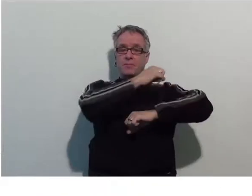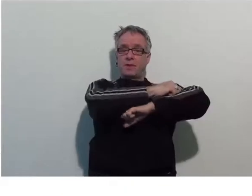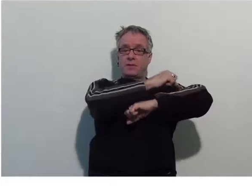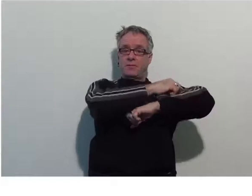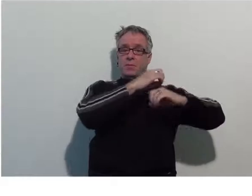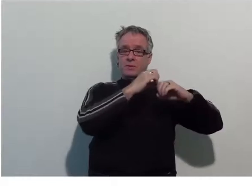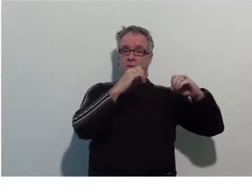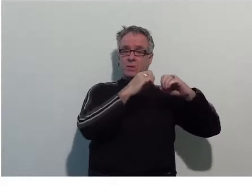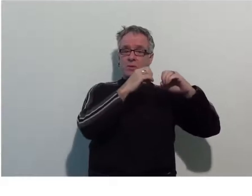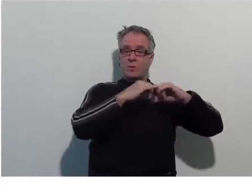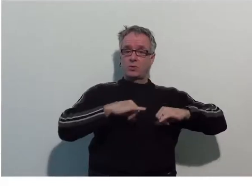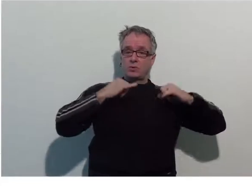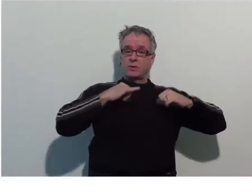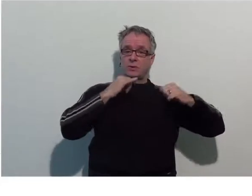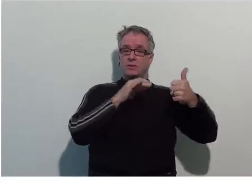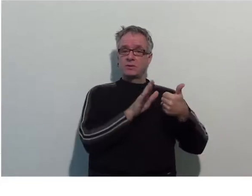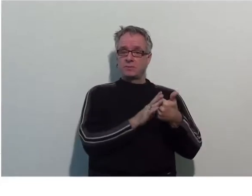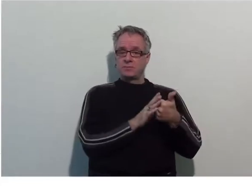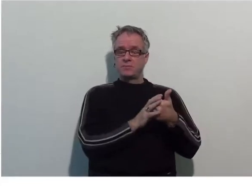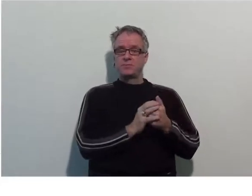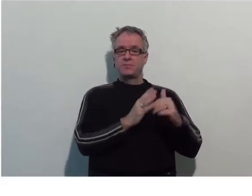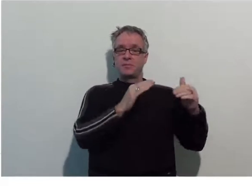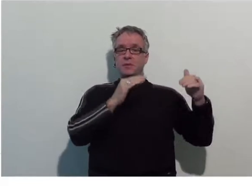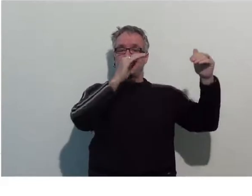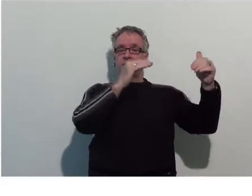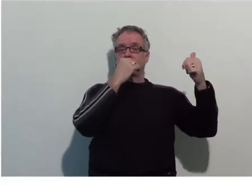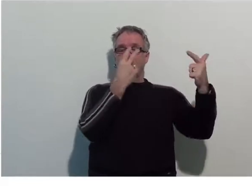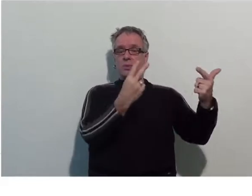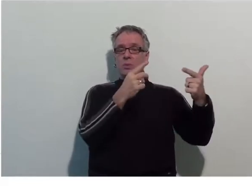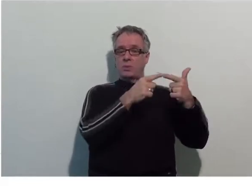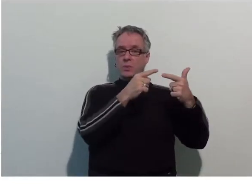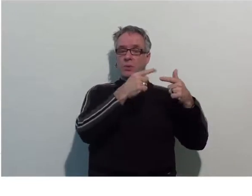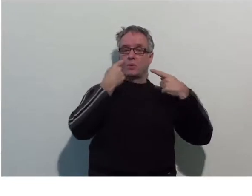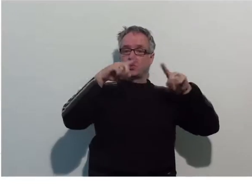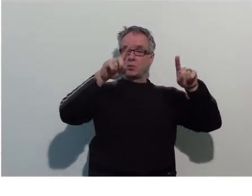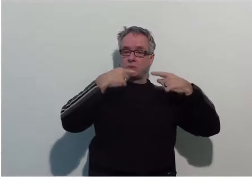Niveau 0 et mezzanine, jeunesse. Niveau 2, musique.